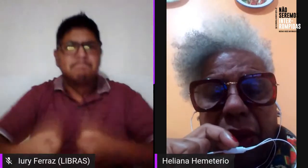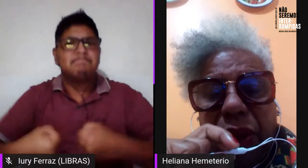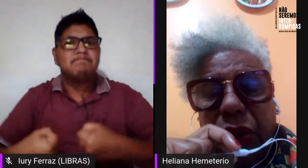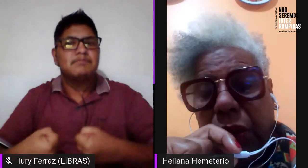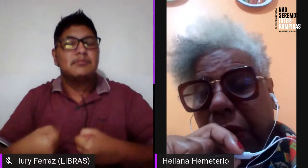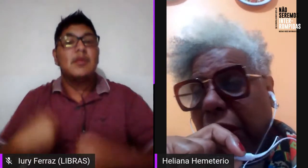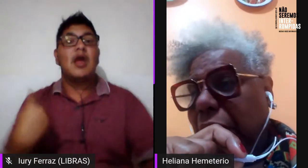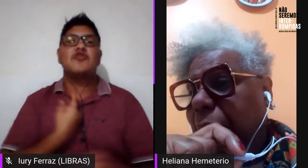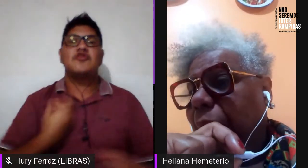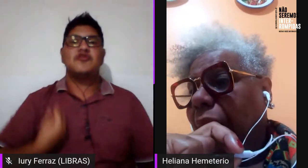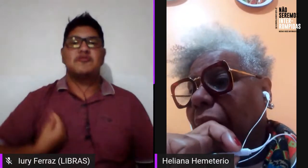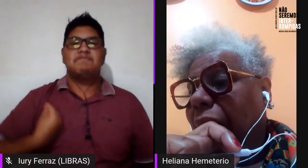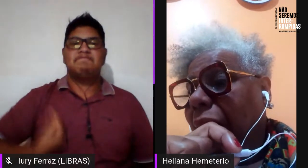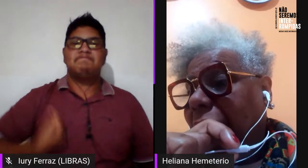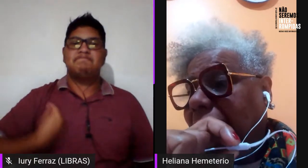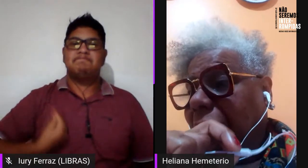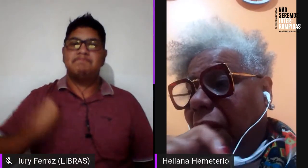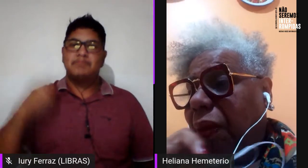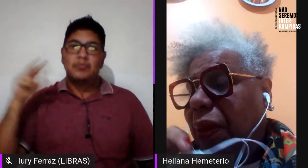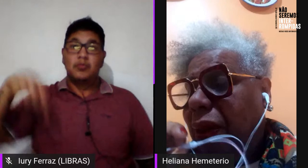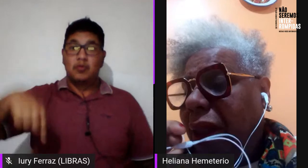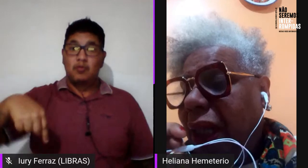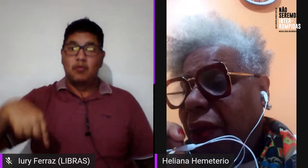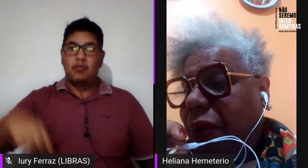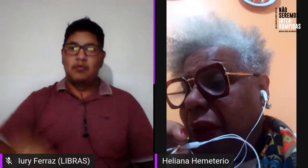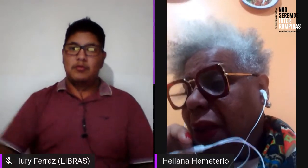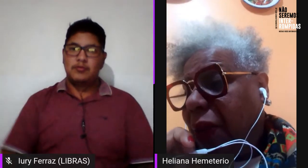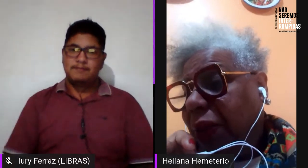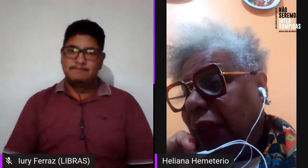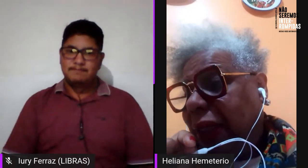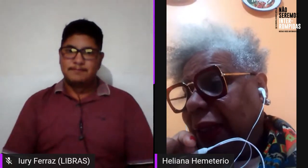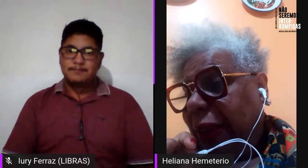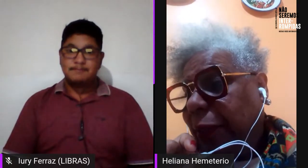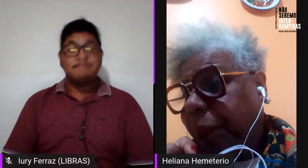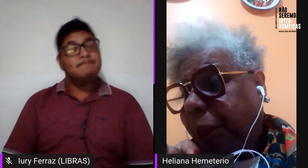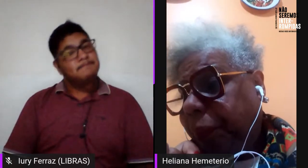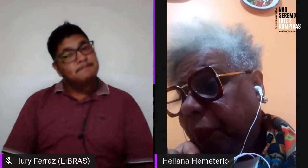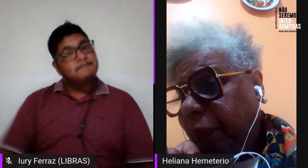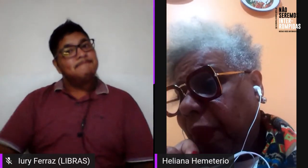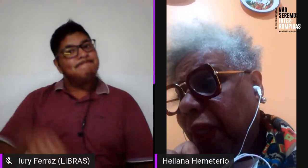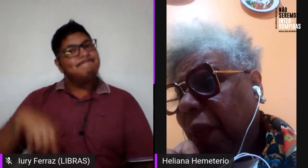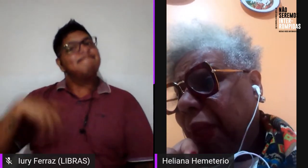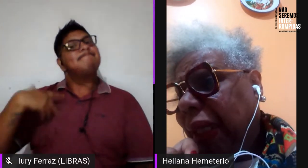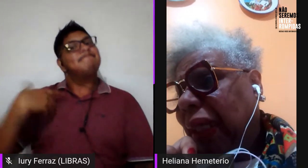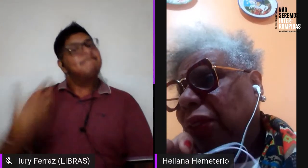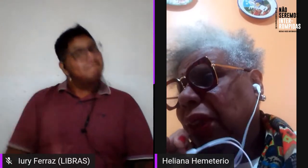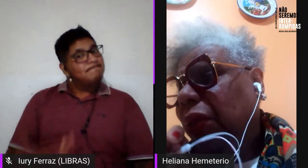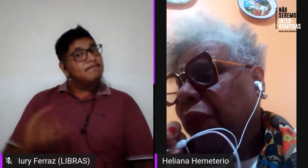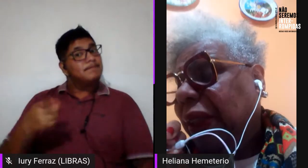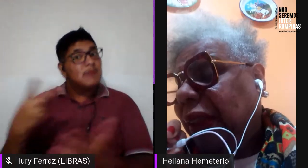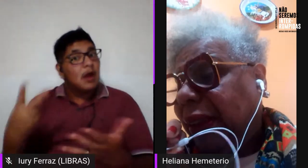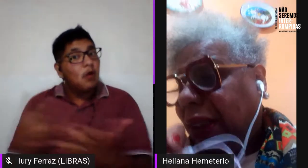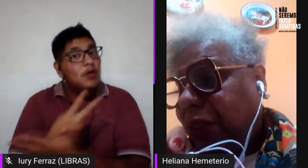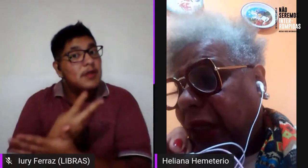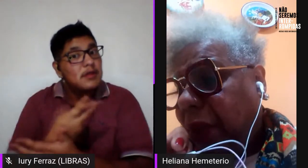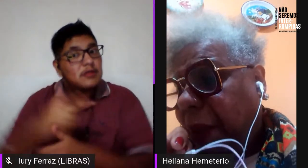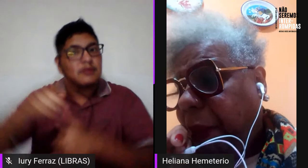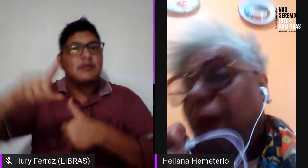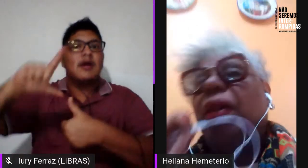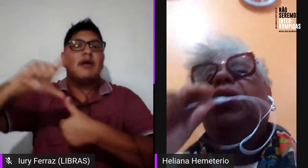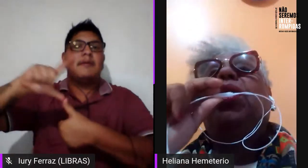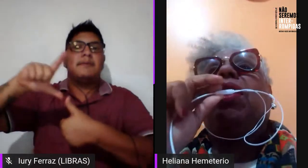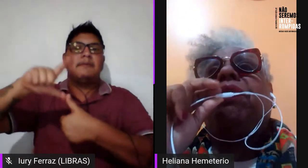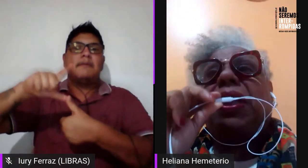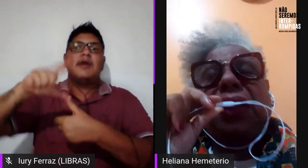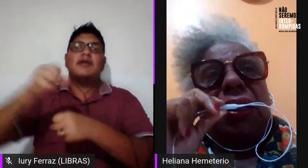estamos aqui na noite de hoje. Então, isso acontece na América Latina, em 1993 tem